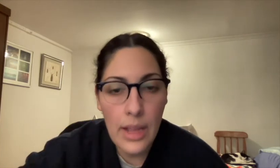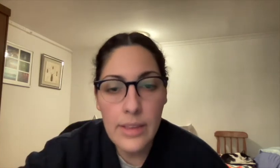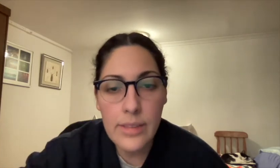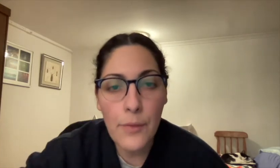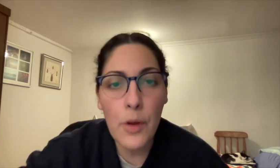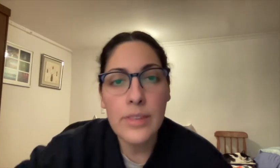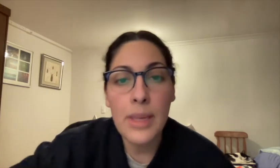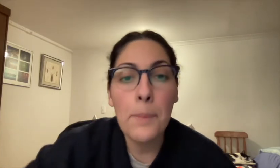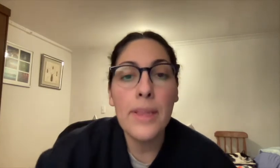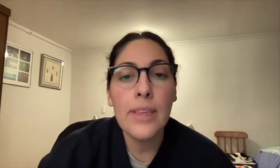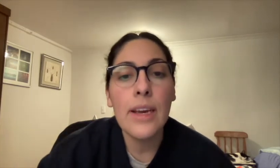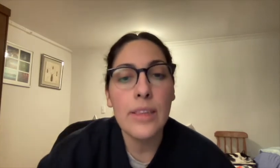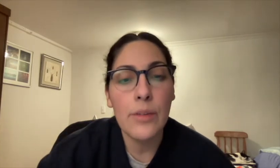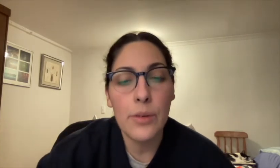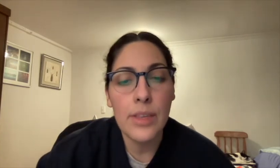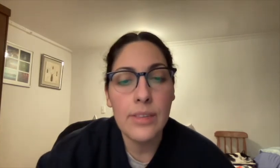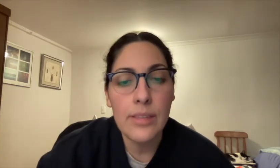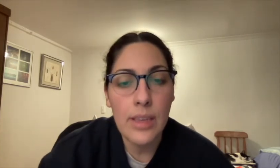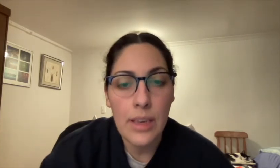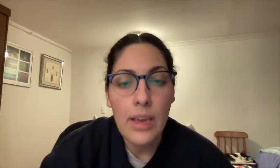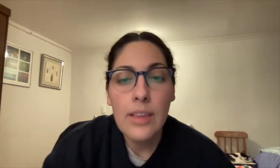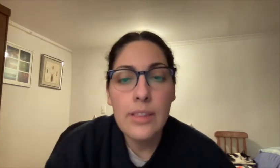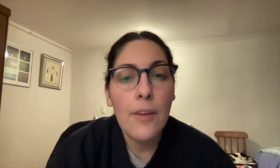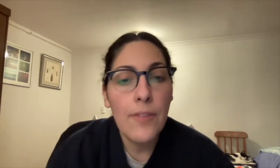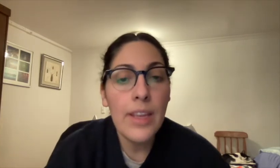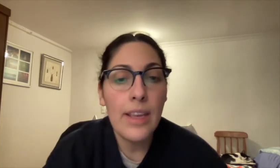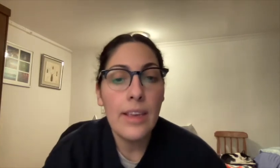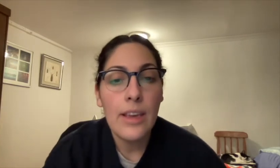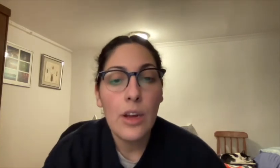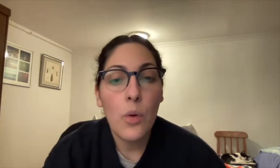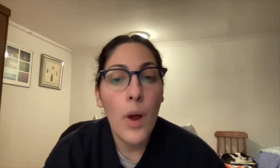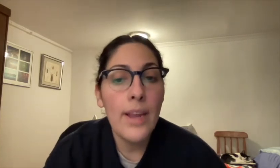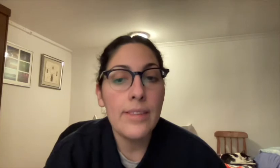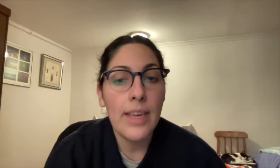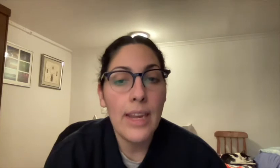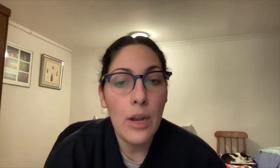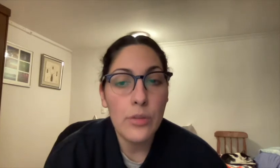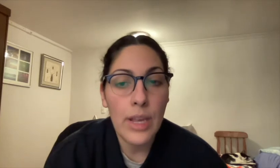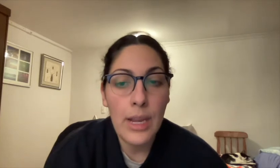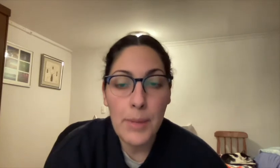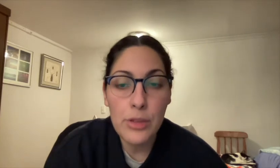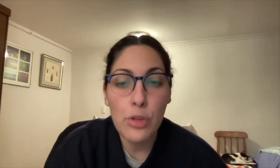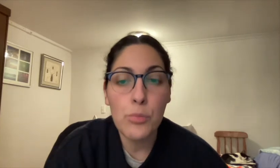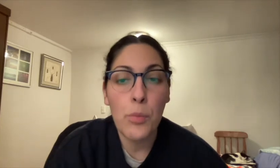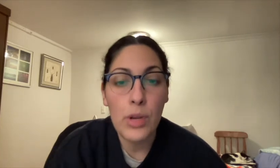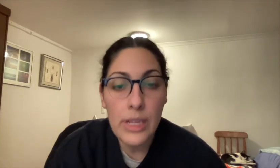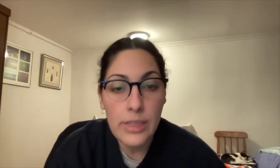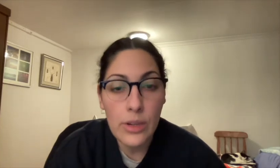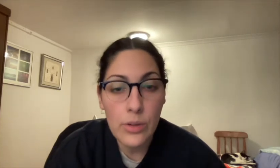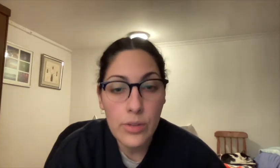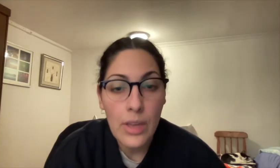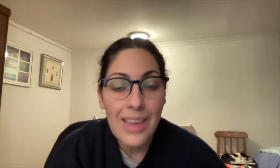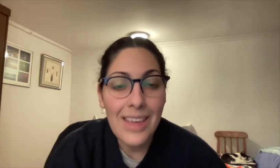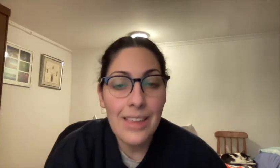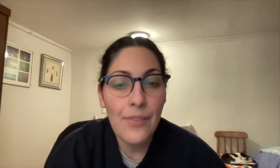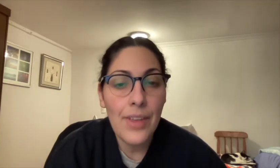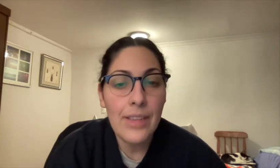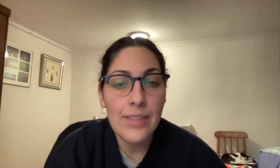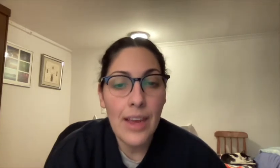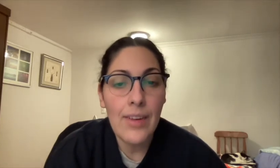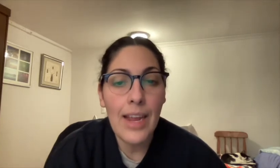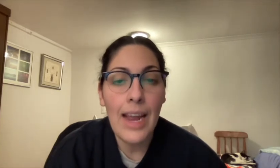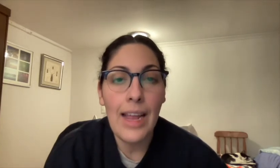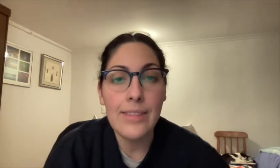El desafío es investigativo, dice así, define cuáles eran los elementos políticos que